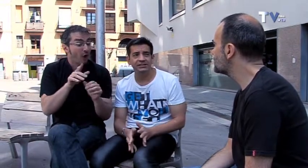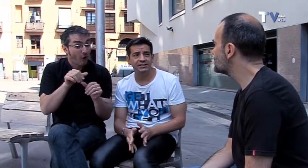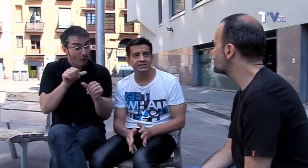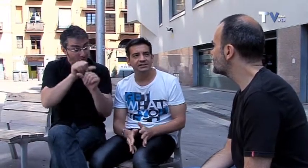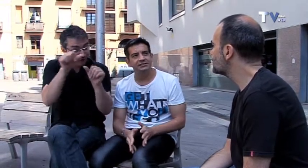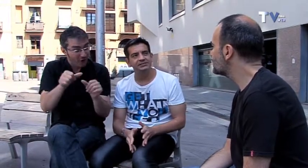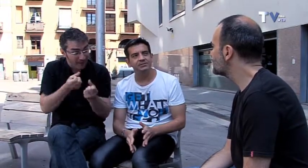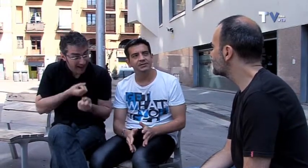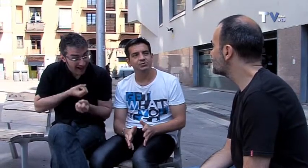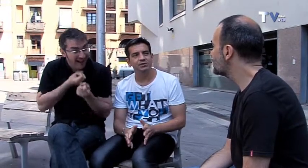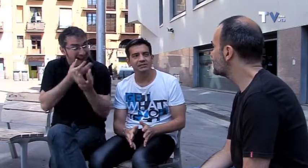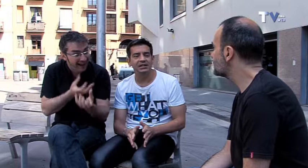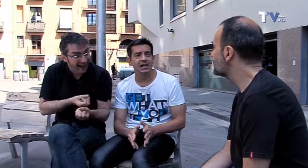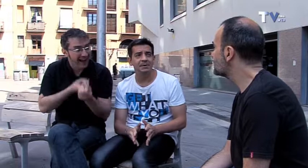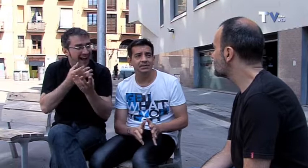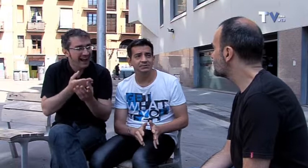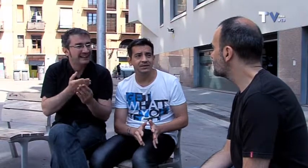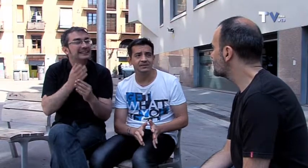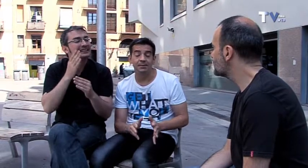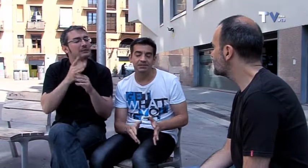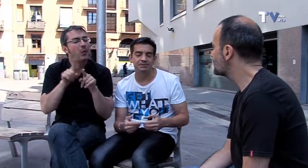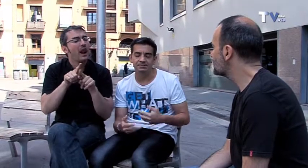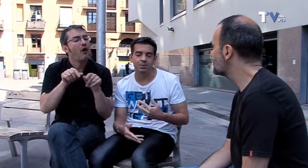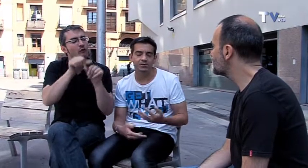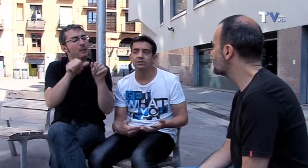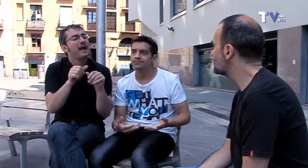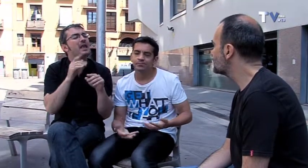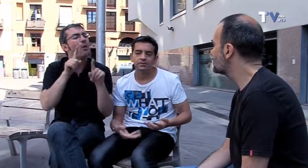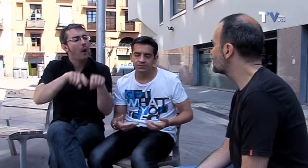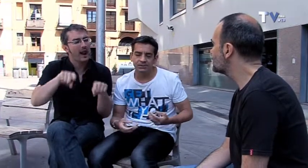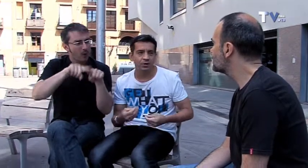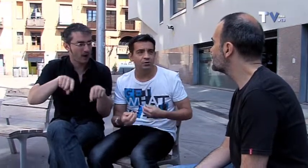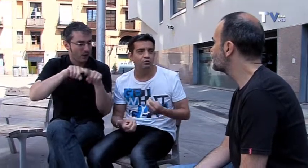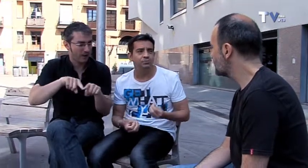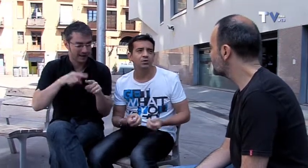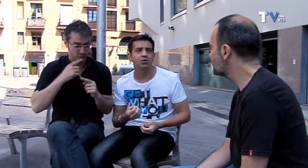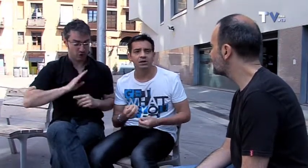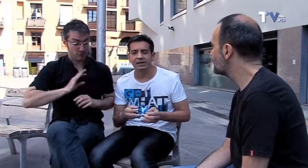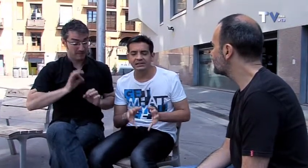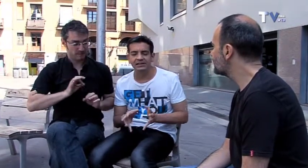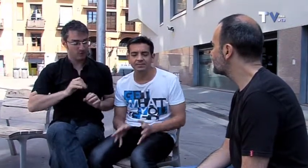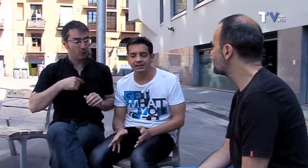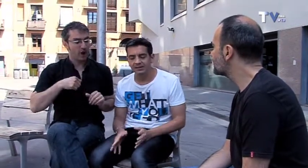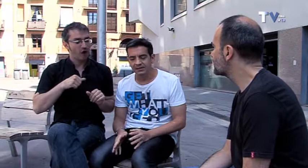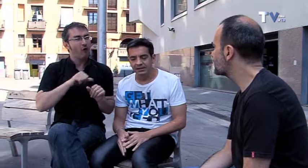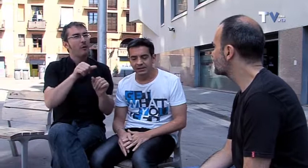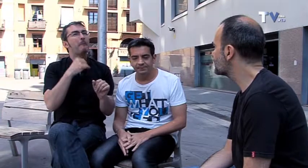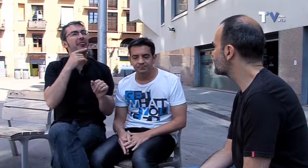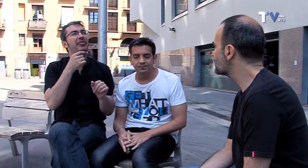ser siempre la misma si conoces un poco el proceso. Habitualmente, lo que intento es siempre contar cosas con